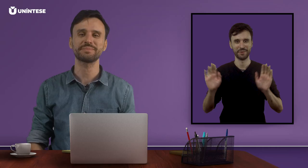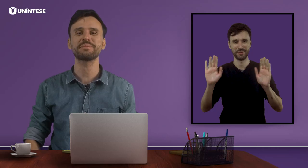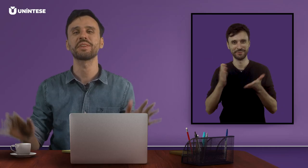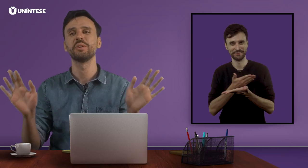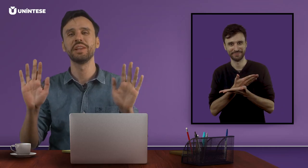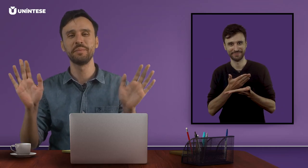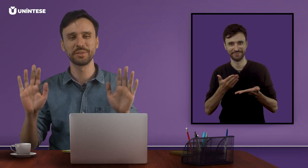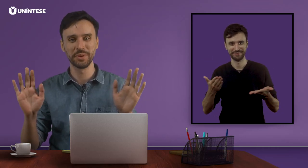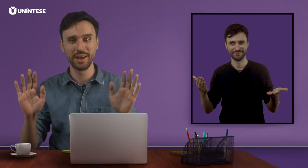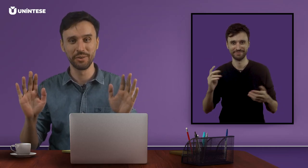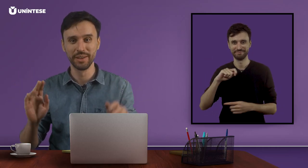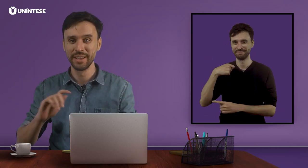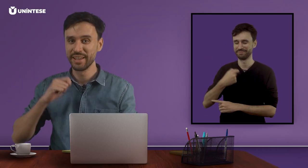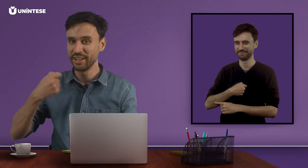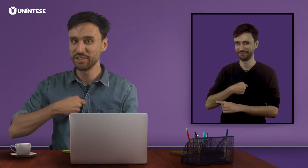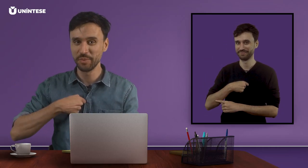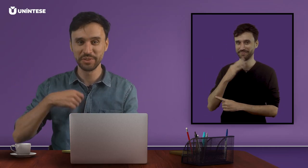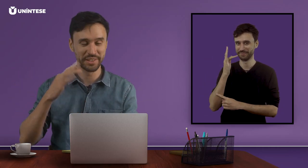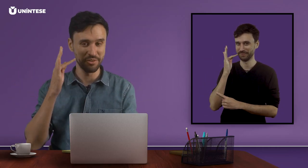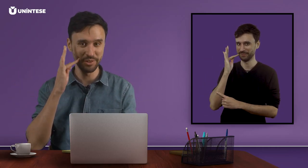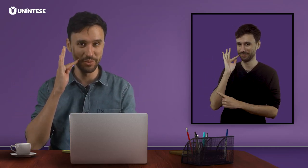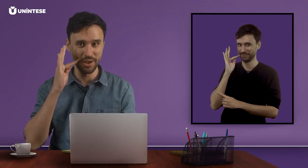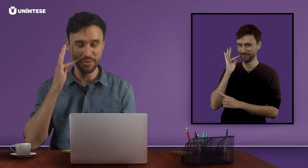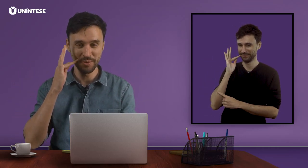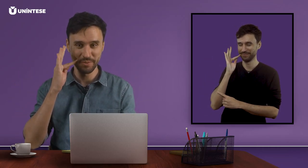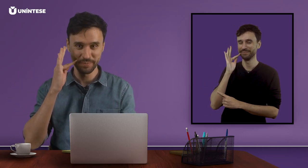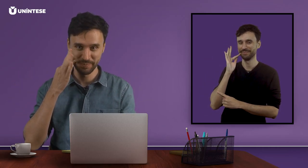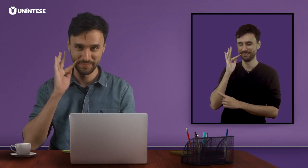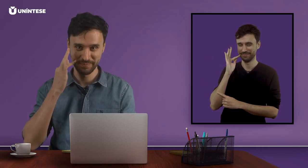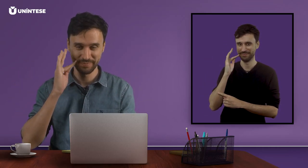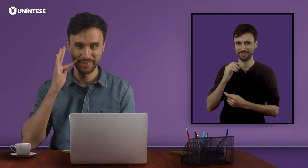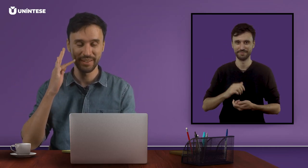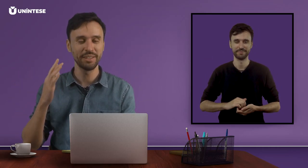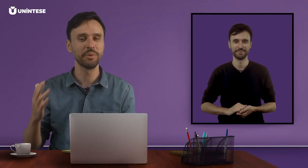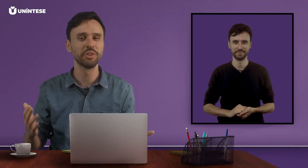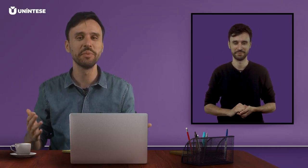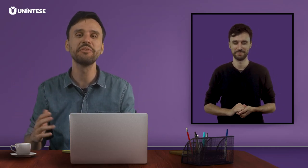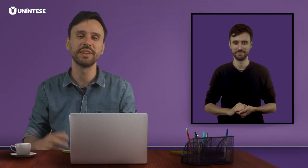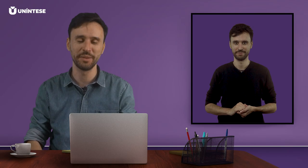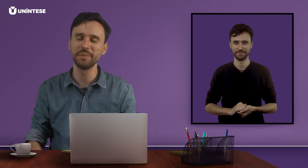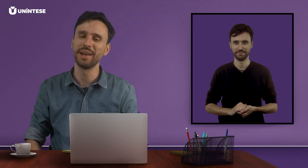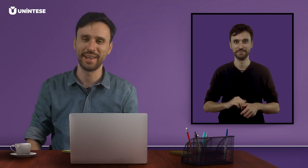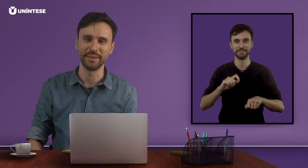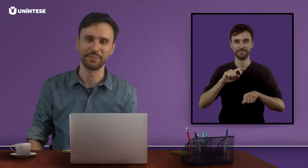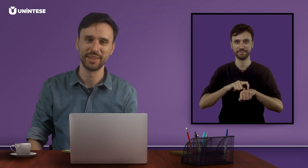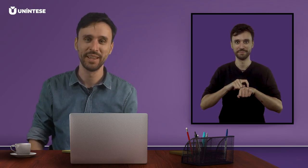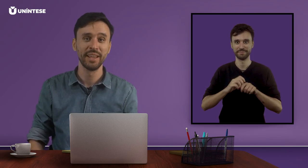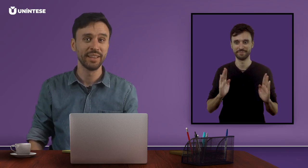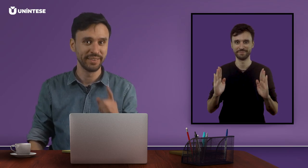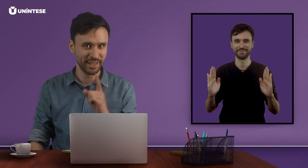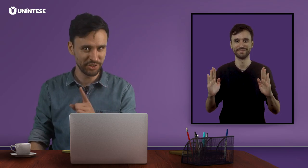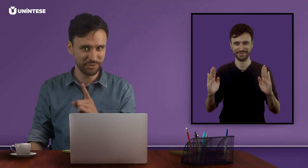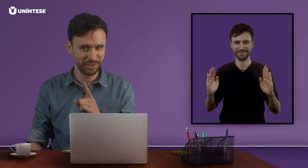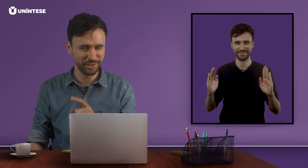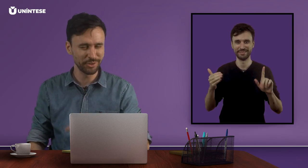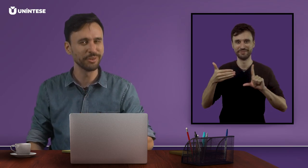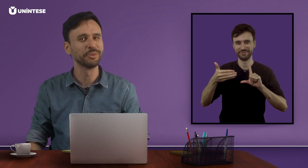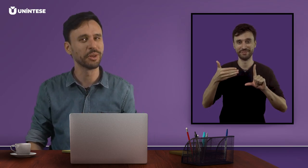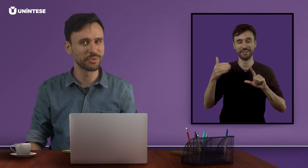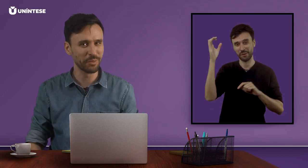Olá, pessoal! Este é o meu sinal visual e meu nome é Felipe Baleia. Neste vídeo, nós vamos